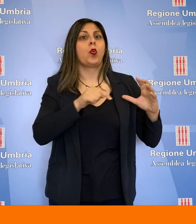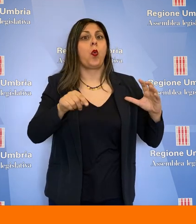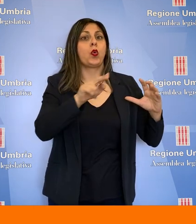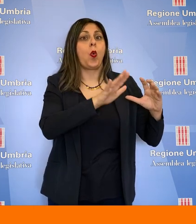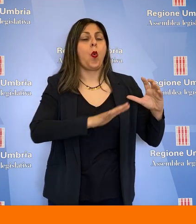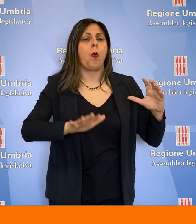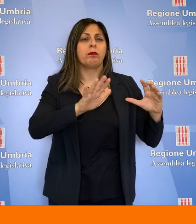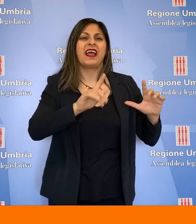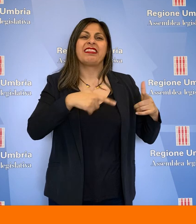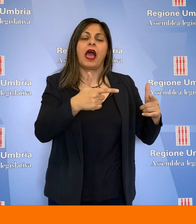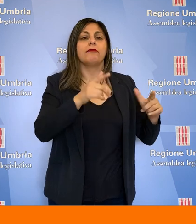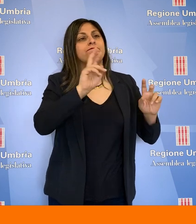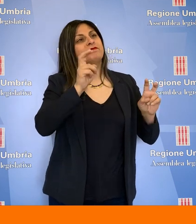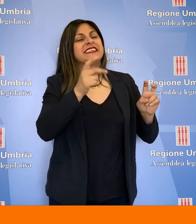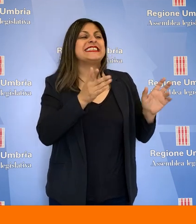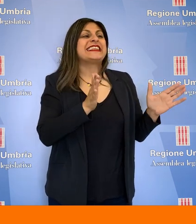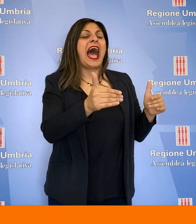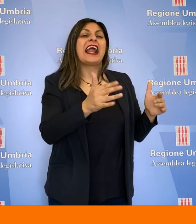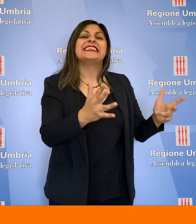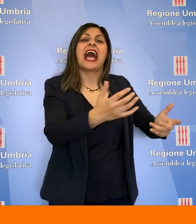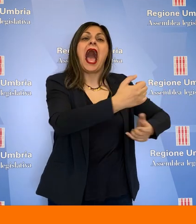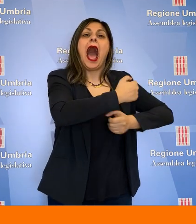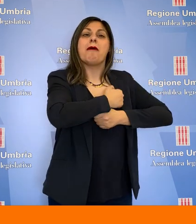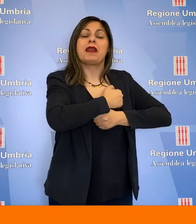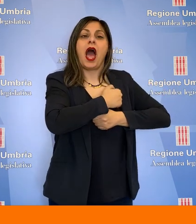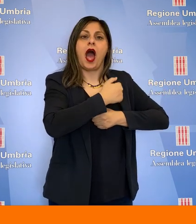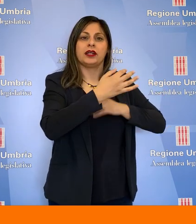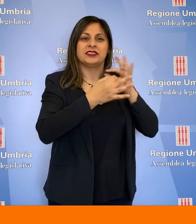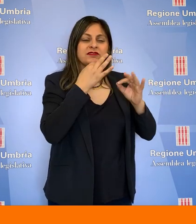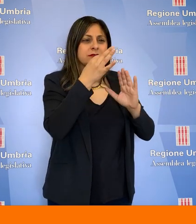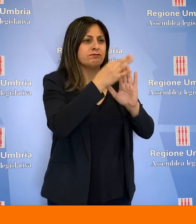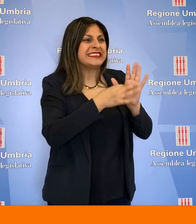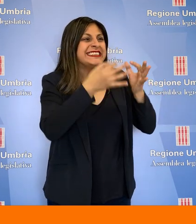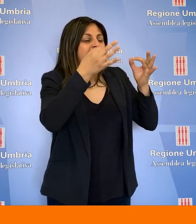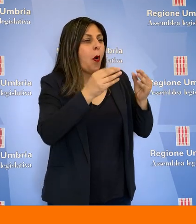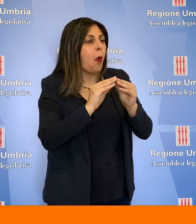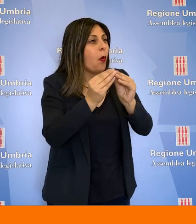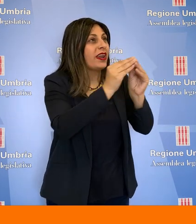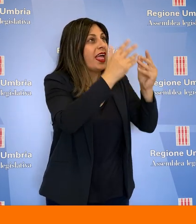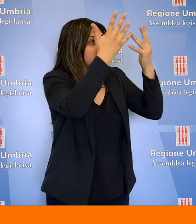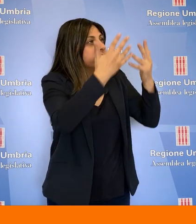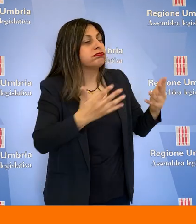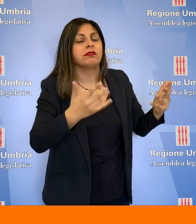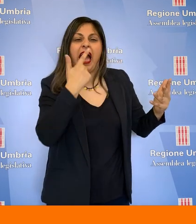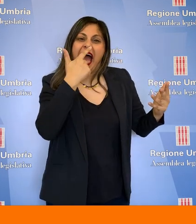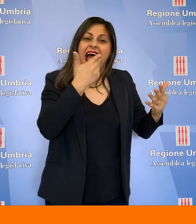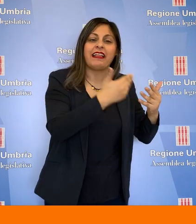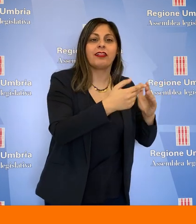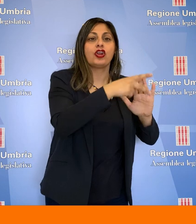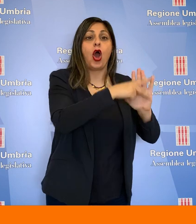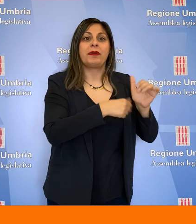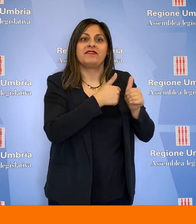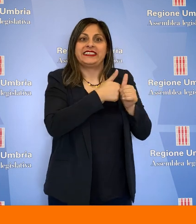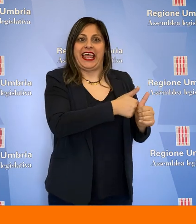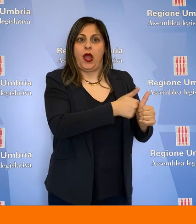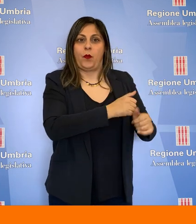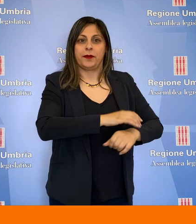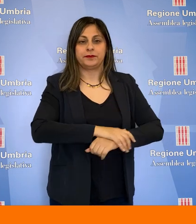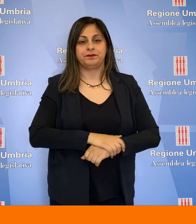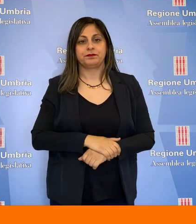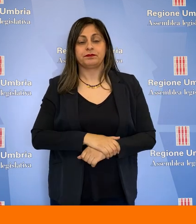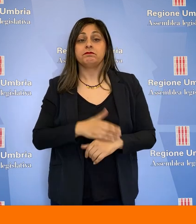Umbria a dotarsi delle stanze degli abbracci complete di tutti i dispositivi di sicurezza previsti dalle normative.